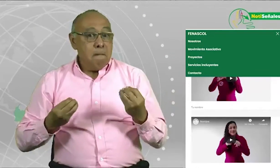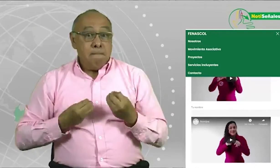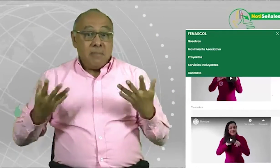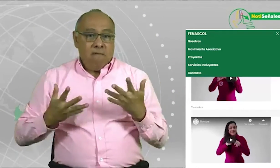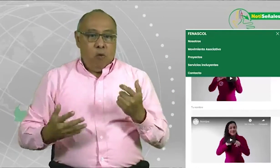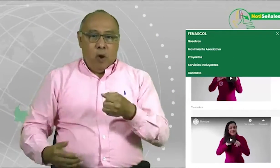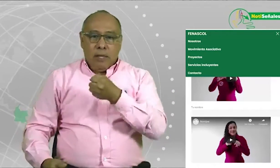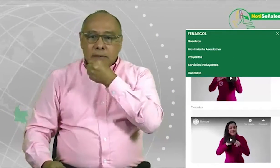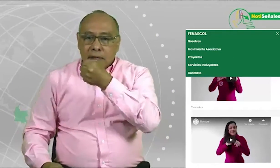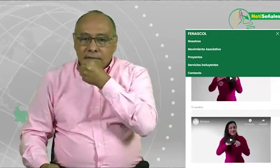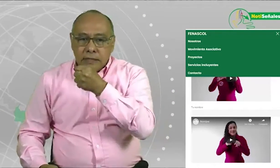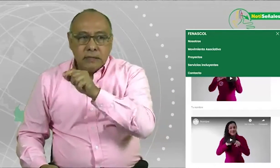Las regiones...